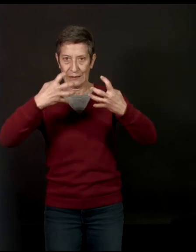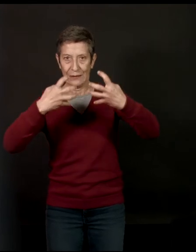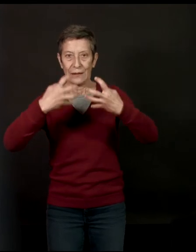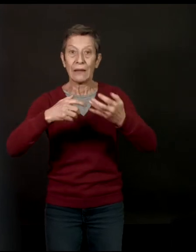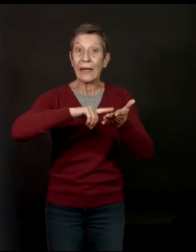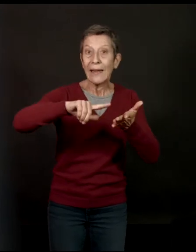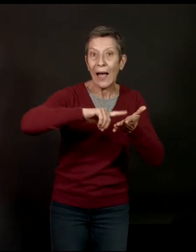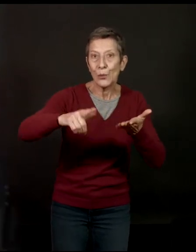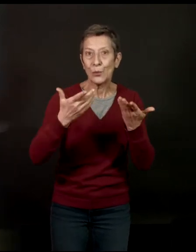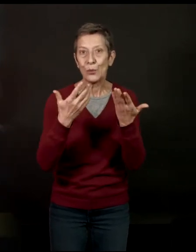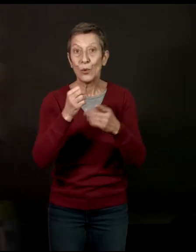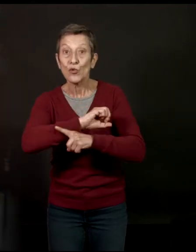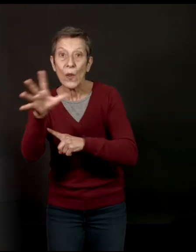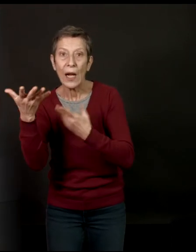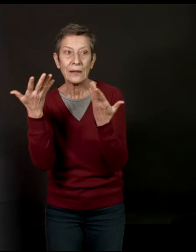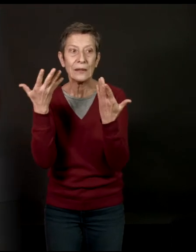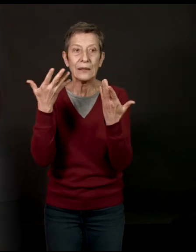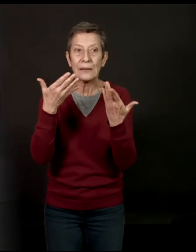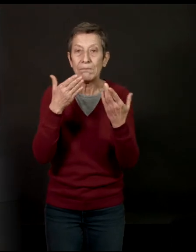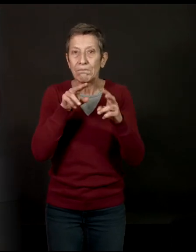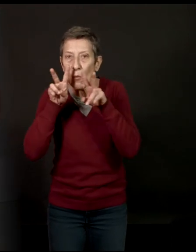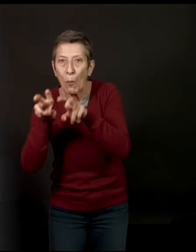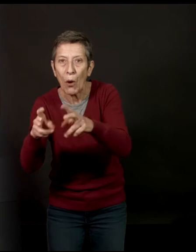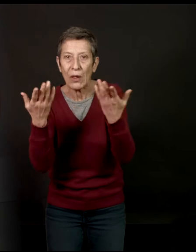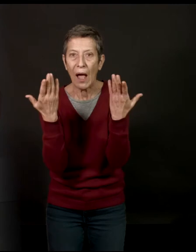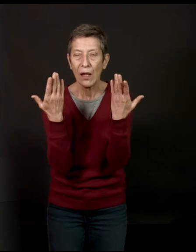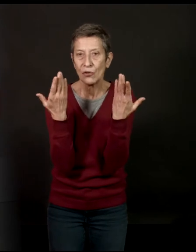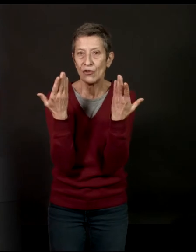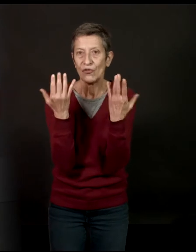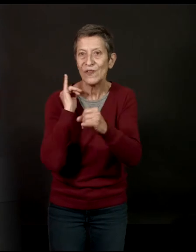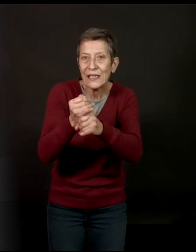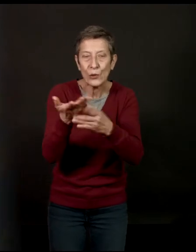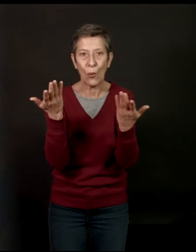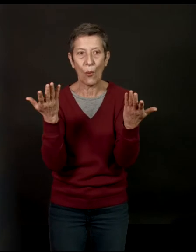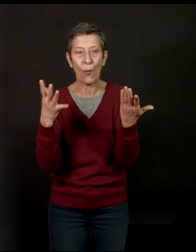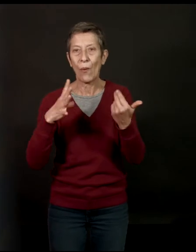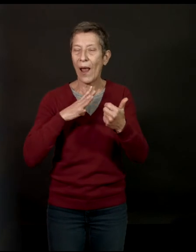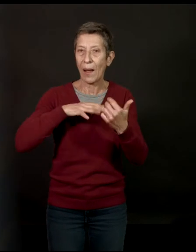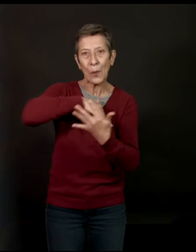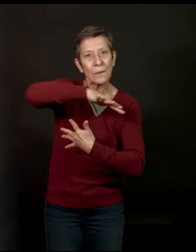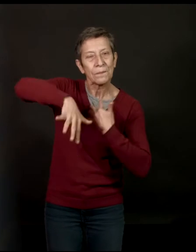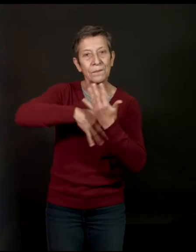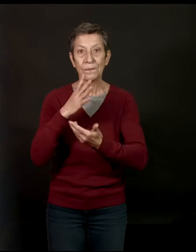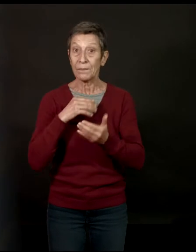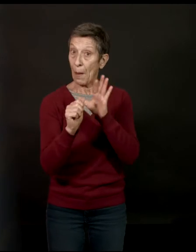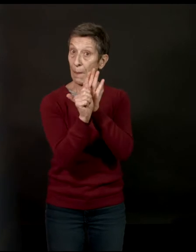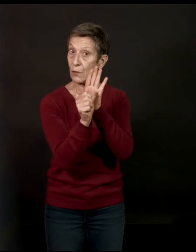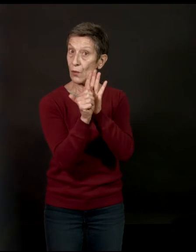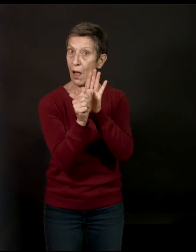littérature, journalisme, reportage et fiction. Enfin, il y a vraiment des personnages dont les noms même